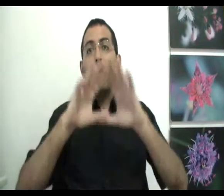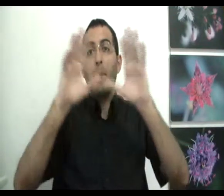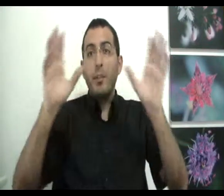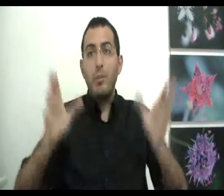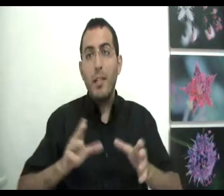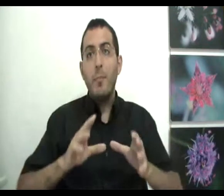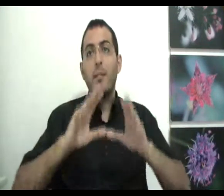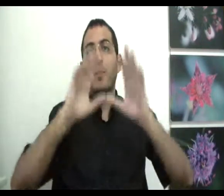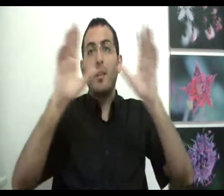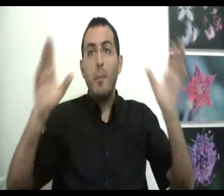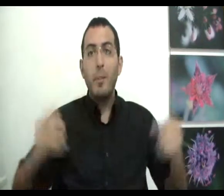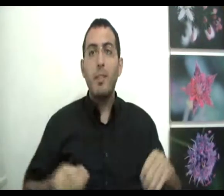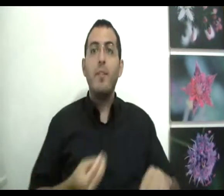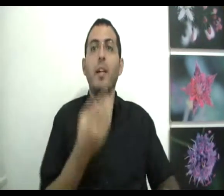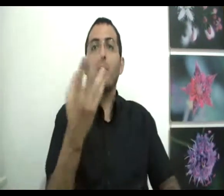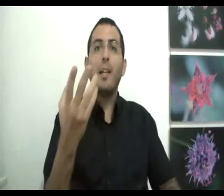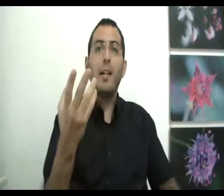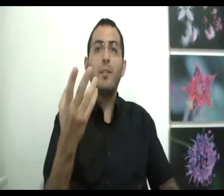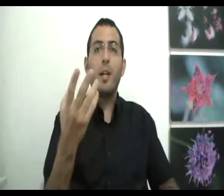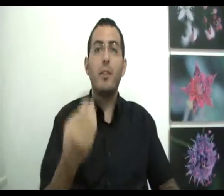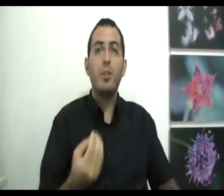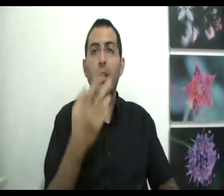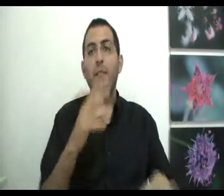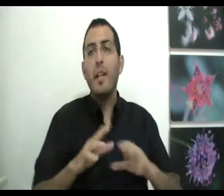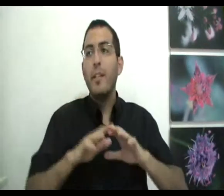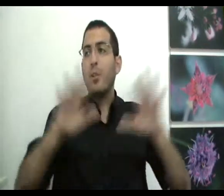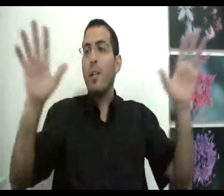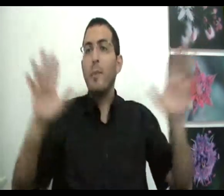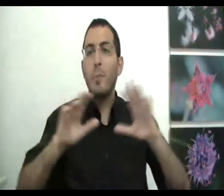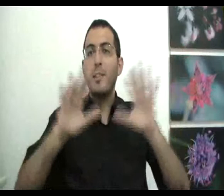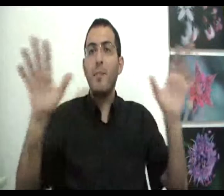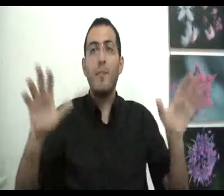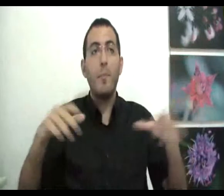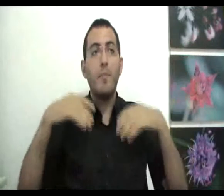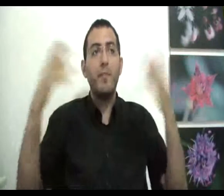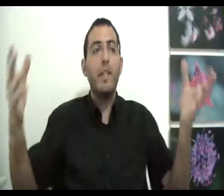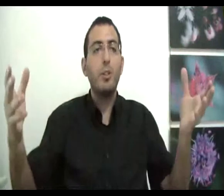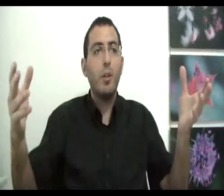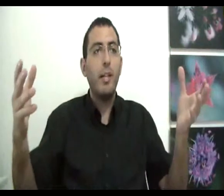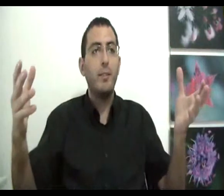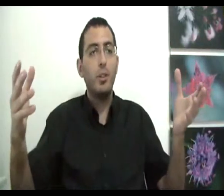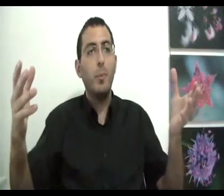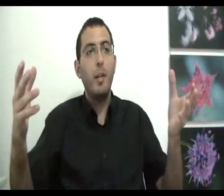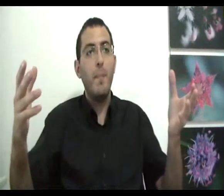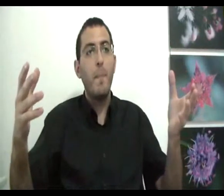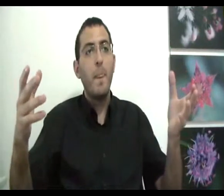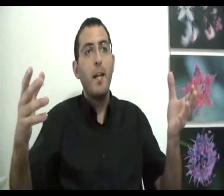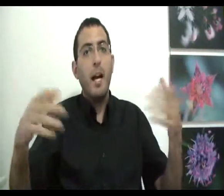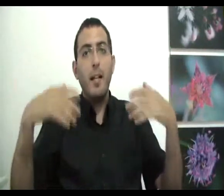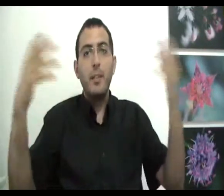באמת רוצה להבין מה אתה רוצה, אתה באמת רוצה להבין איך נוצר הרצון שלך ואיך הרצונות האלה מתפצלים ויש את כל הרצונות שבעולם, אחר כך